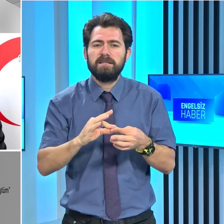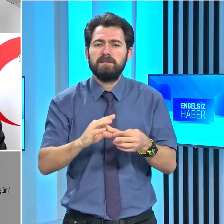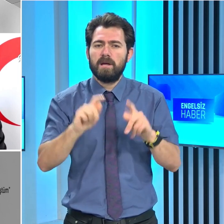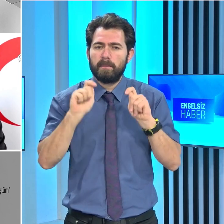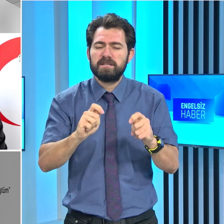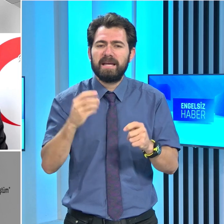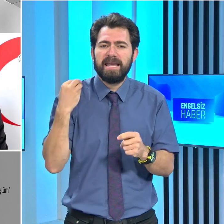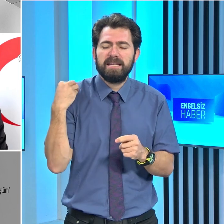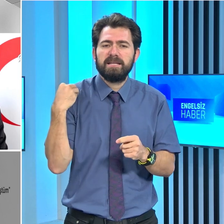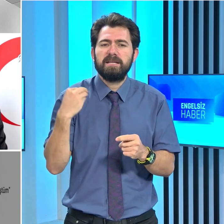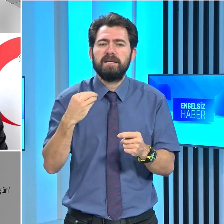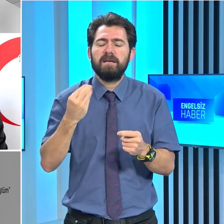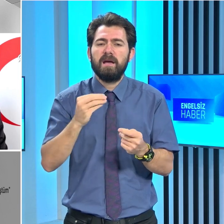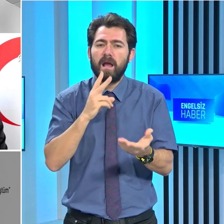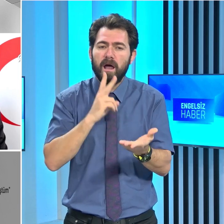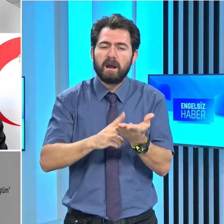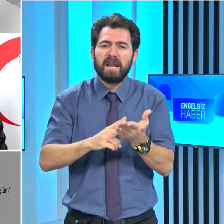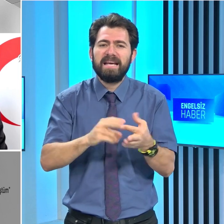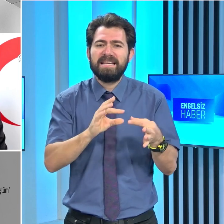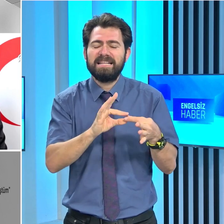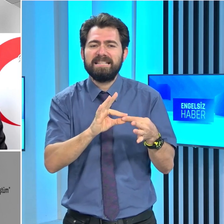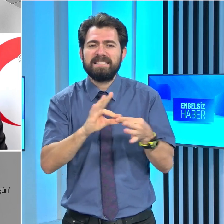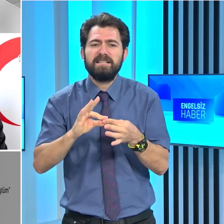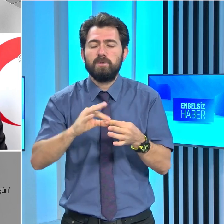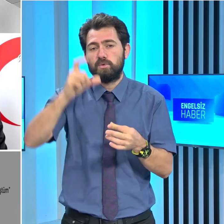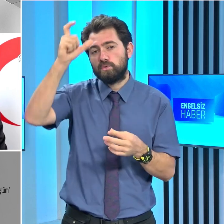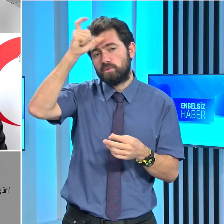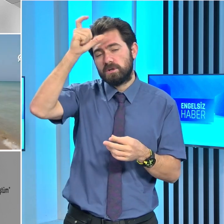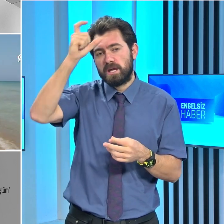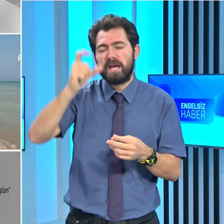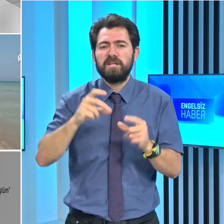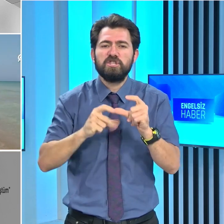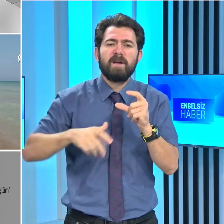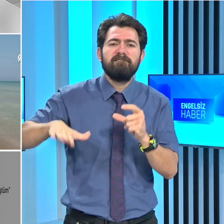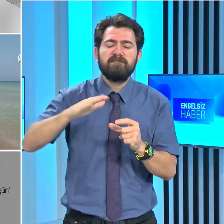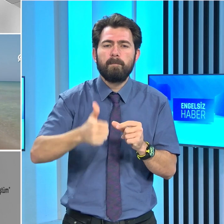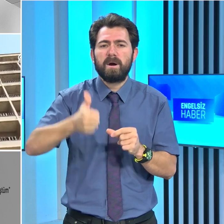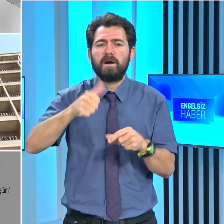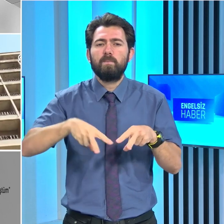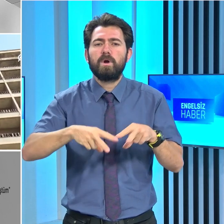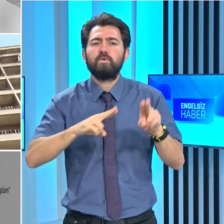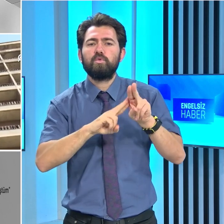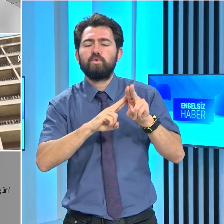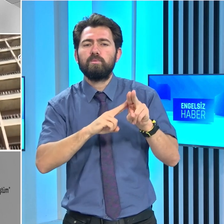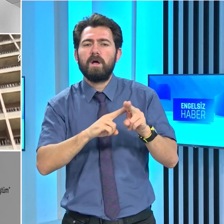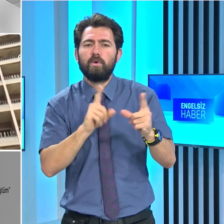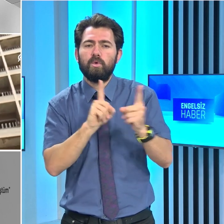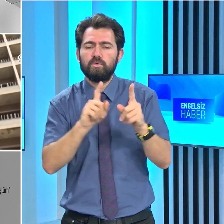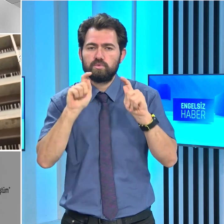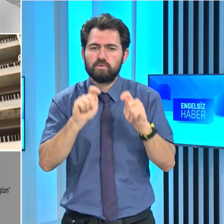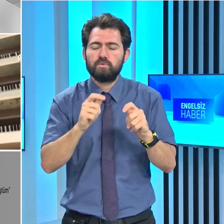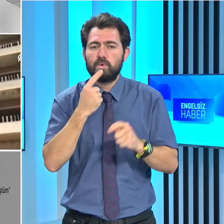Türkiye, Çevre, Şehircilik ve İklim Değişikliği Bakanı Murat Kurum'la görüştüğünü belirten Atıoğlu,